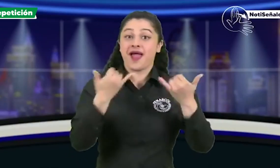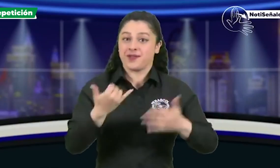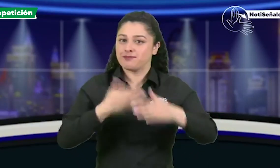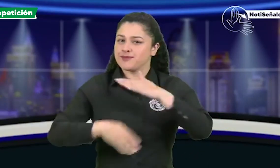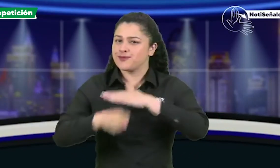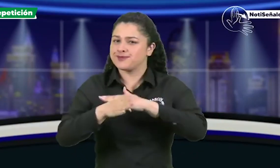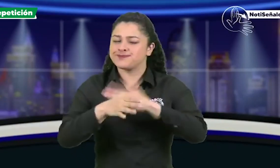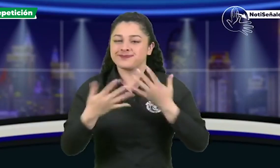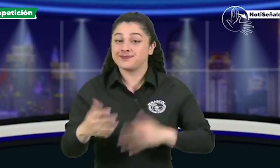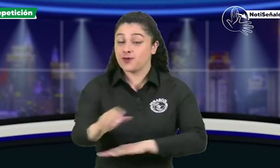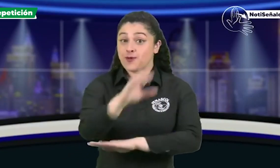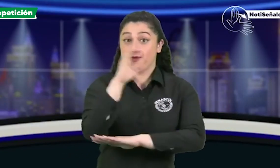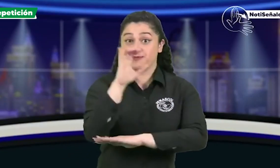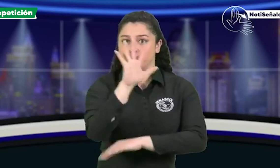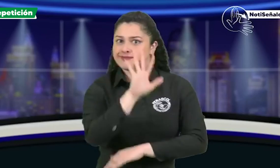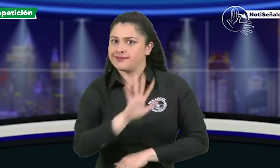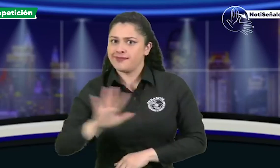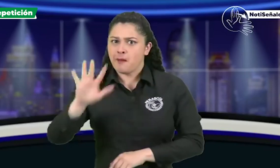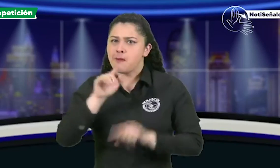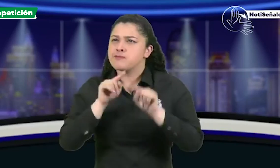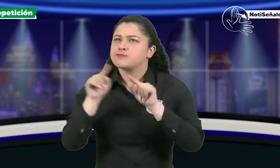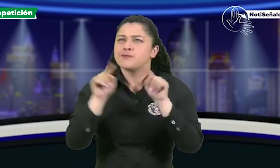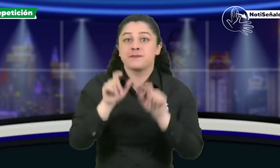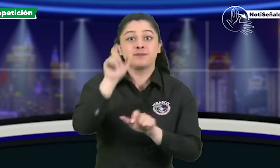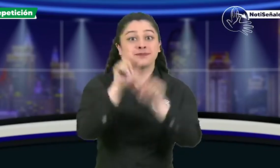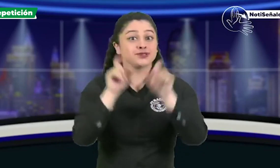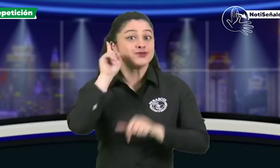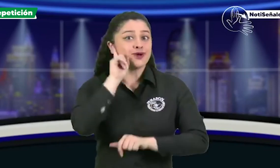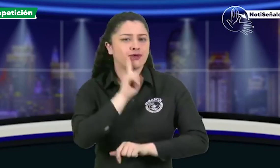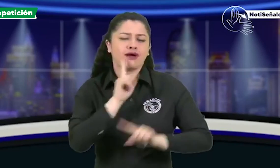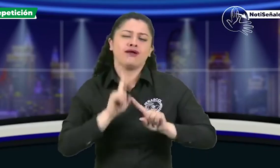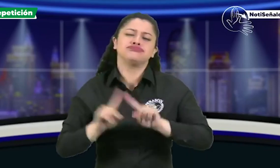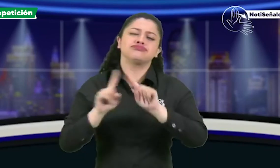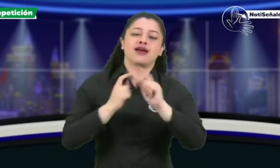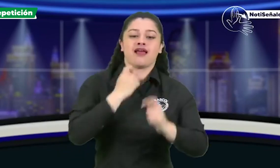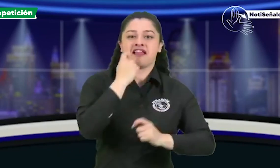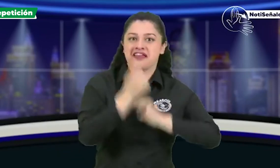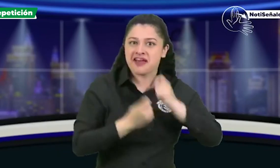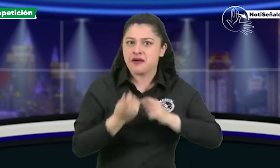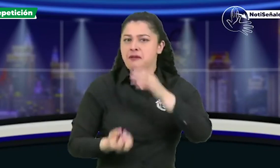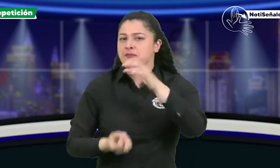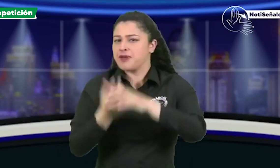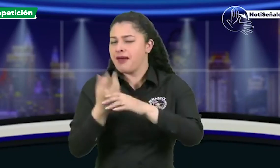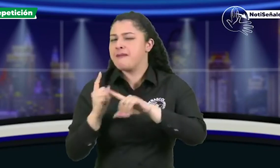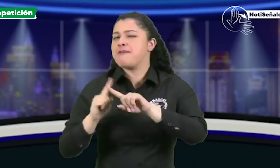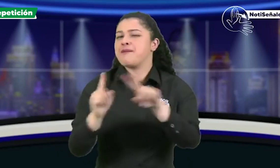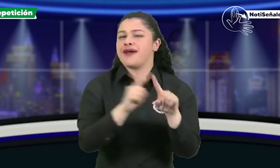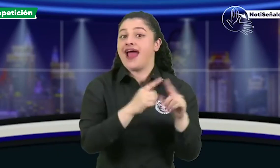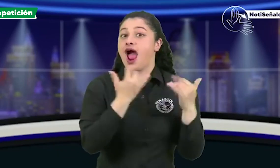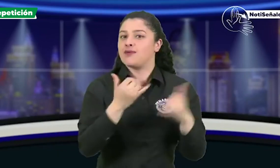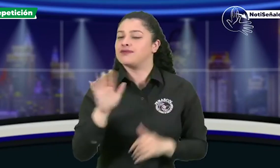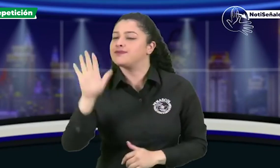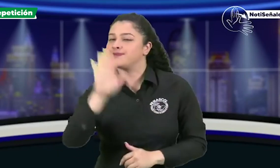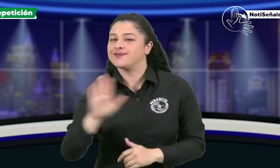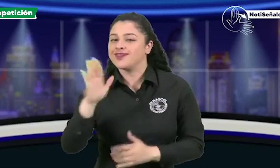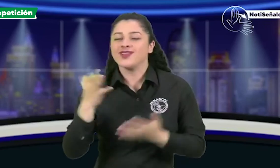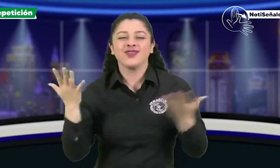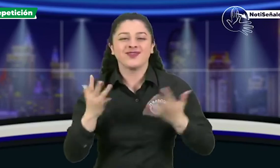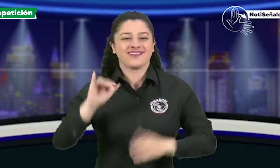bueno entonces ahora vamos a continuar sabemos que de las diferentes partes del país nos siguen enviando los